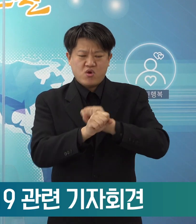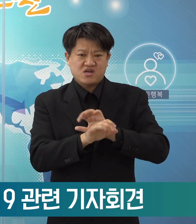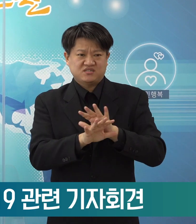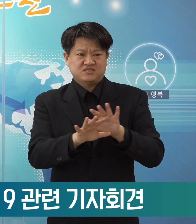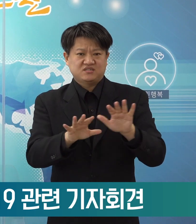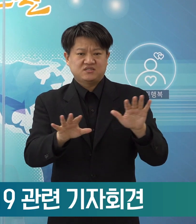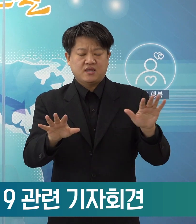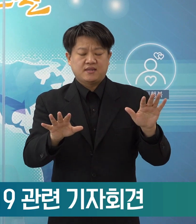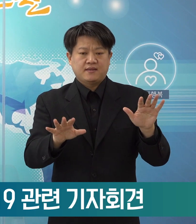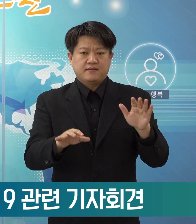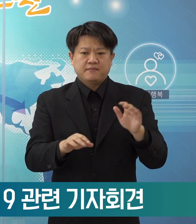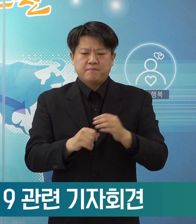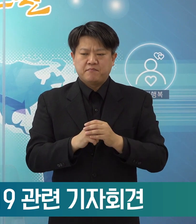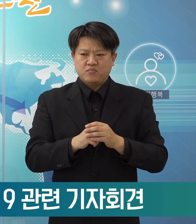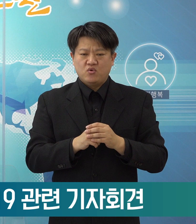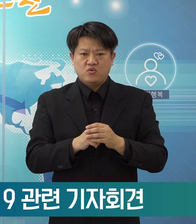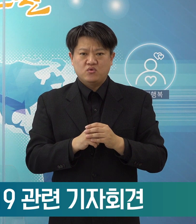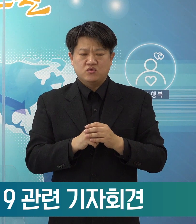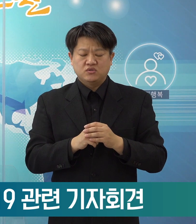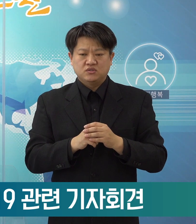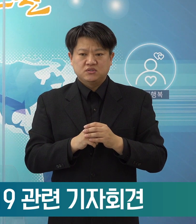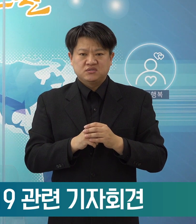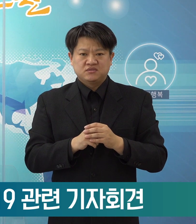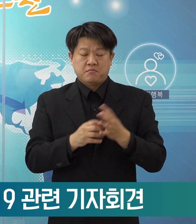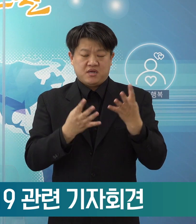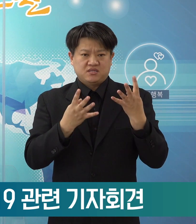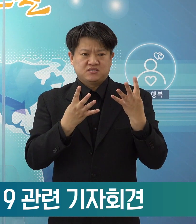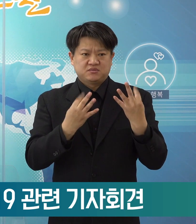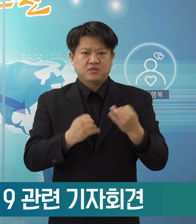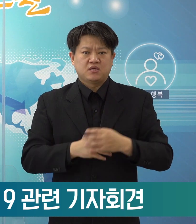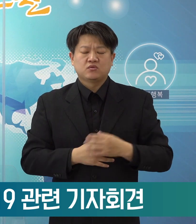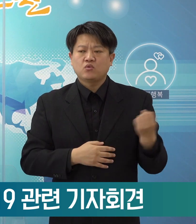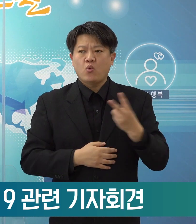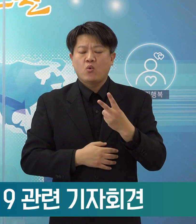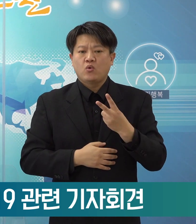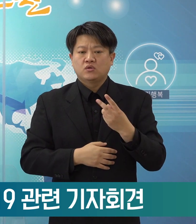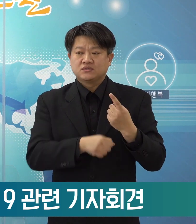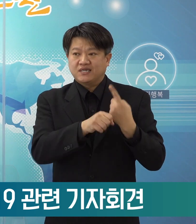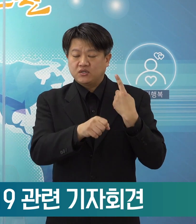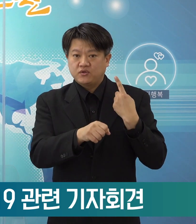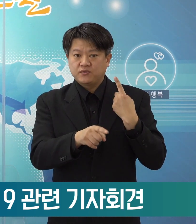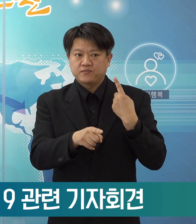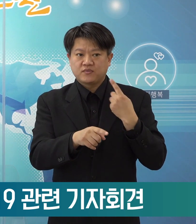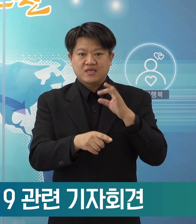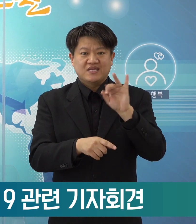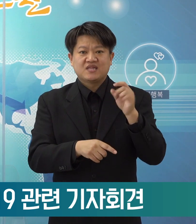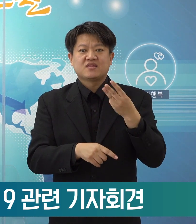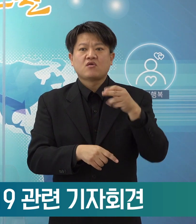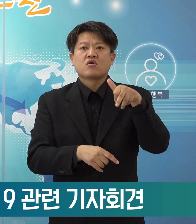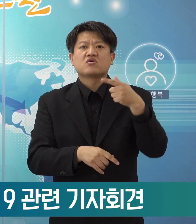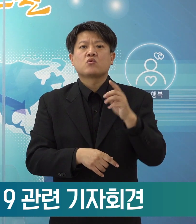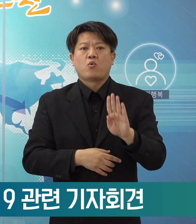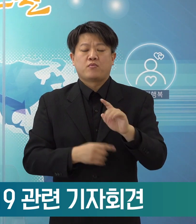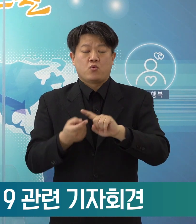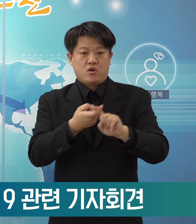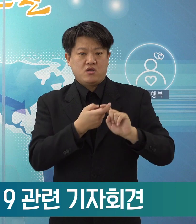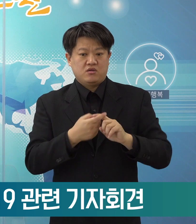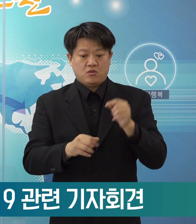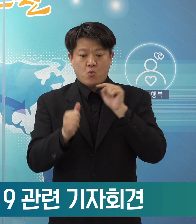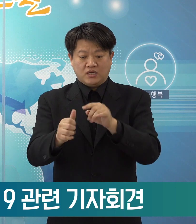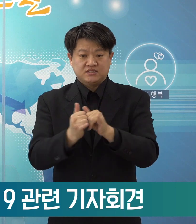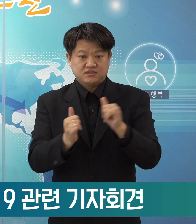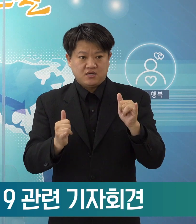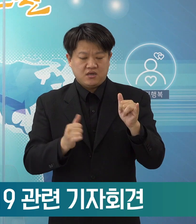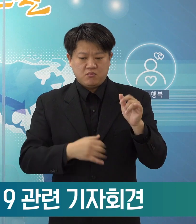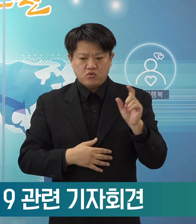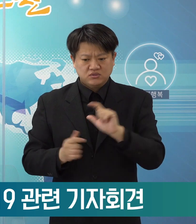가능성이 매우 큰 그런 실정입니다. 작년에 인터코 관련 확진자